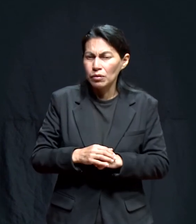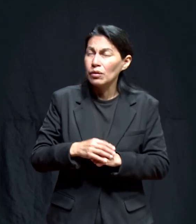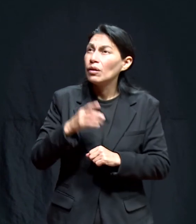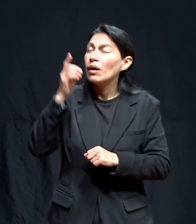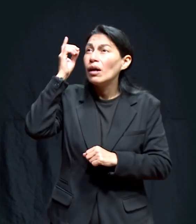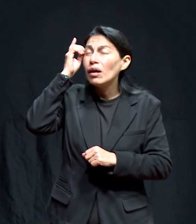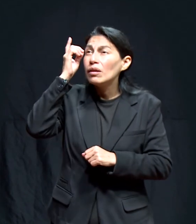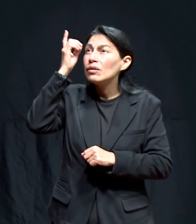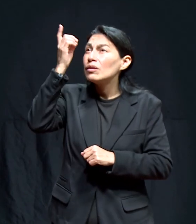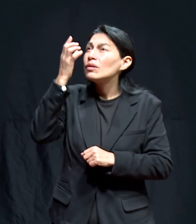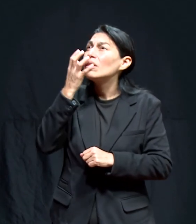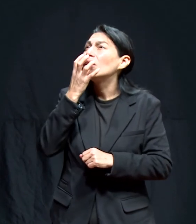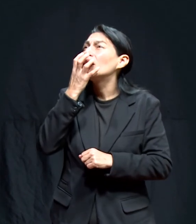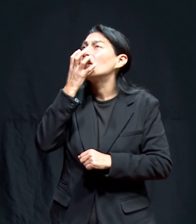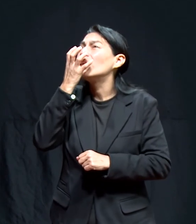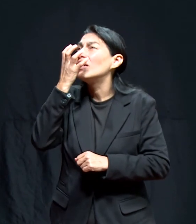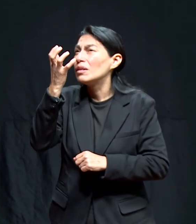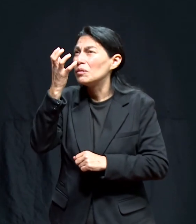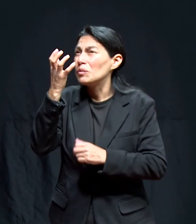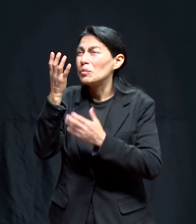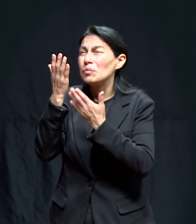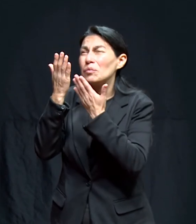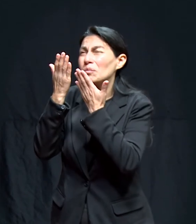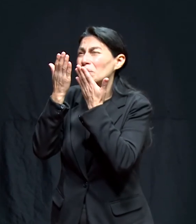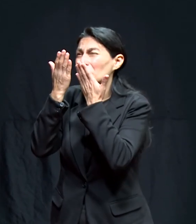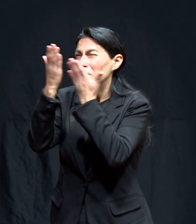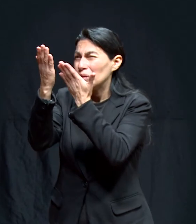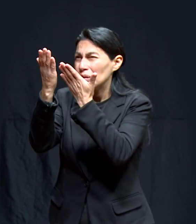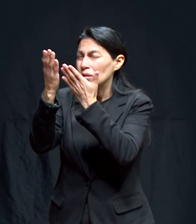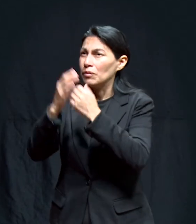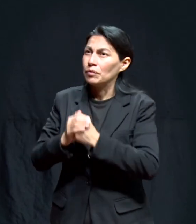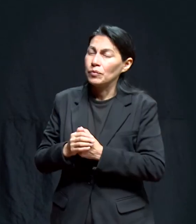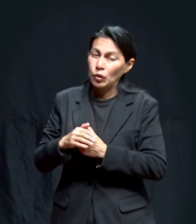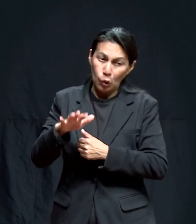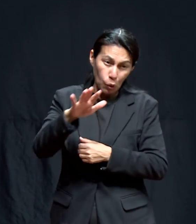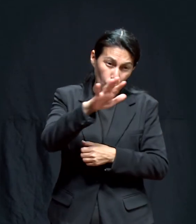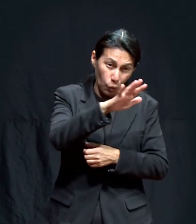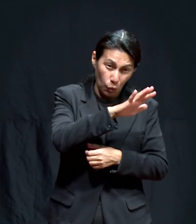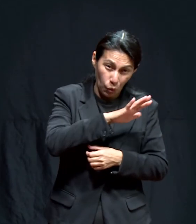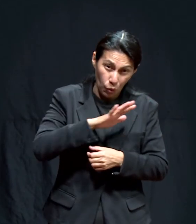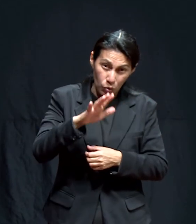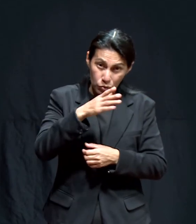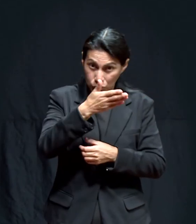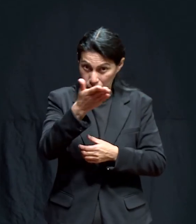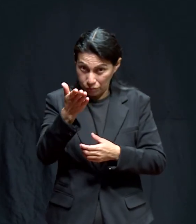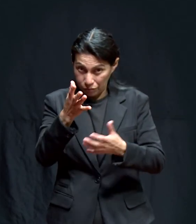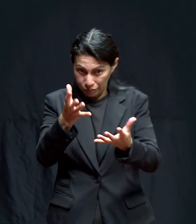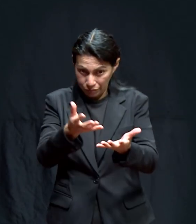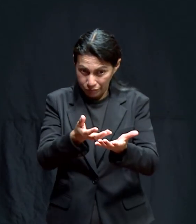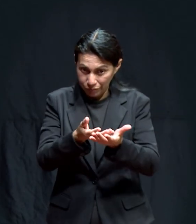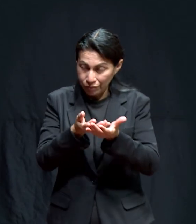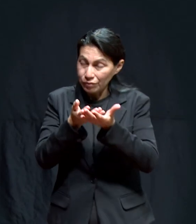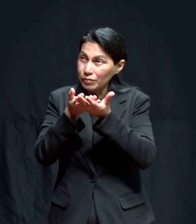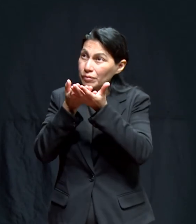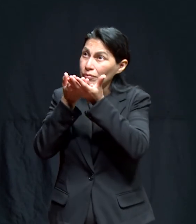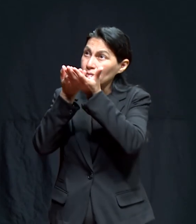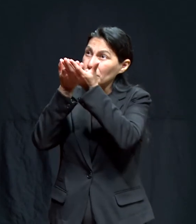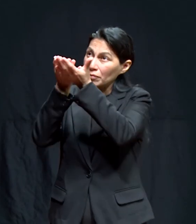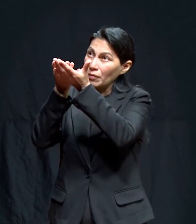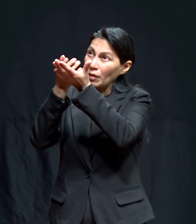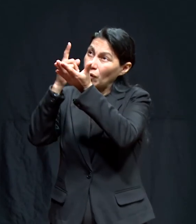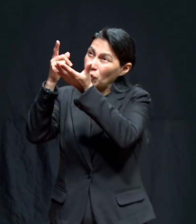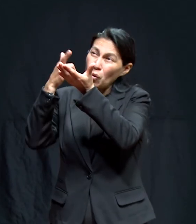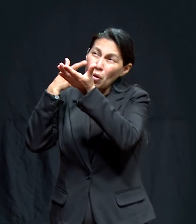clamo a Dios por ellas y pongo en sus manos poderosas la manifestación